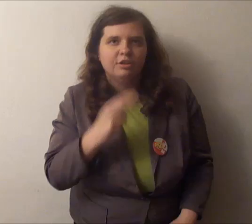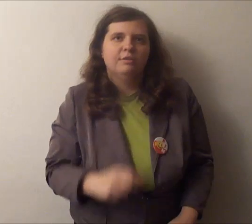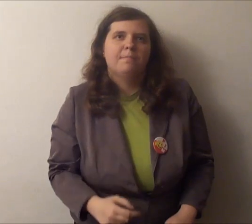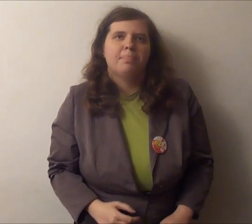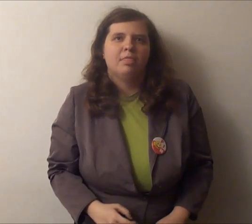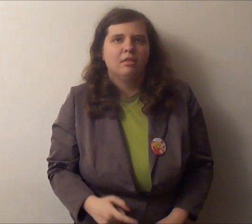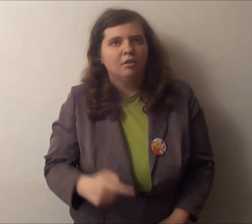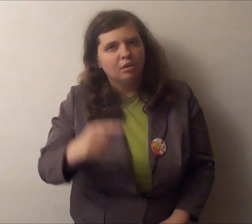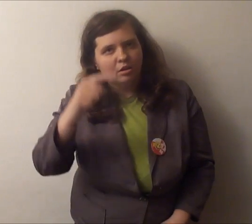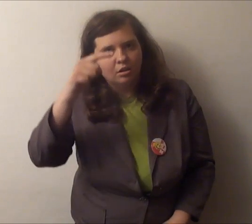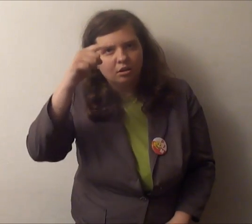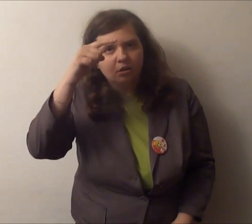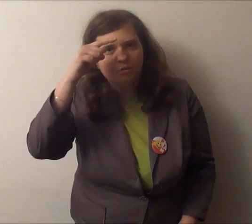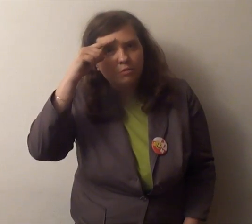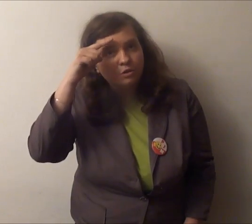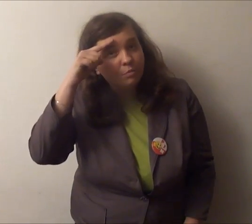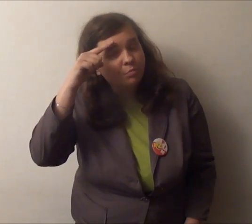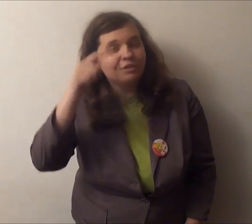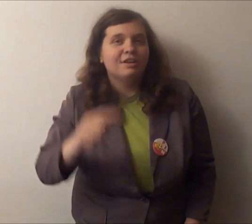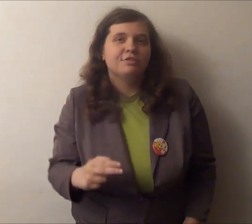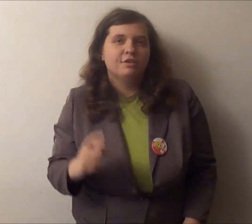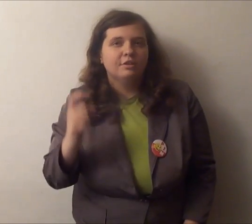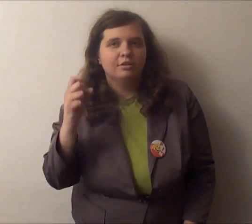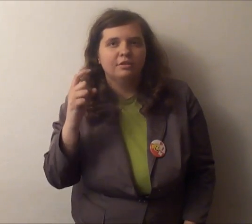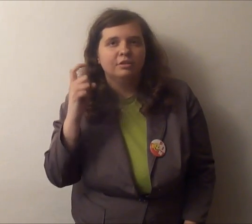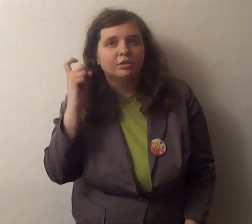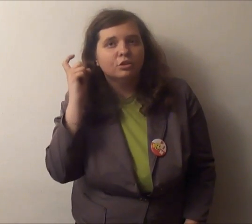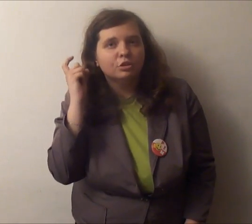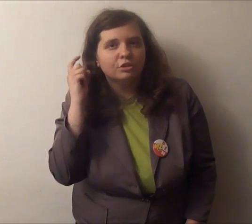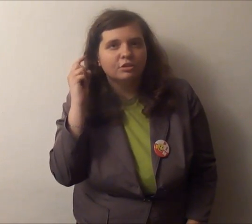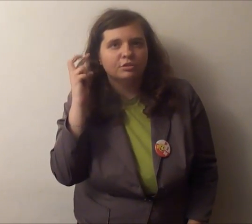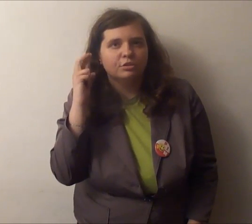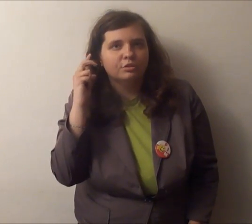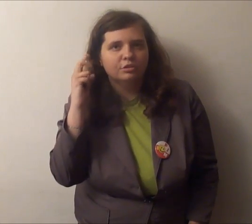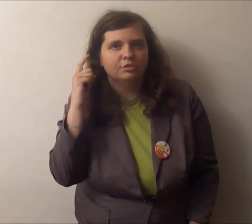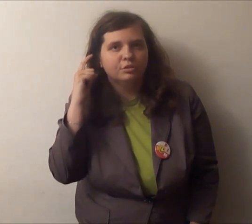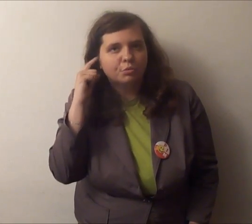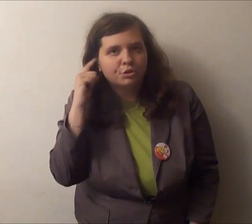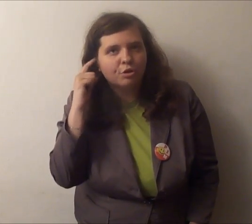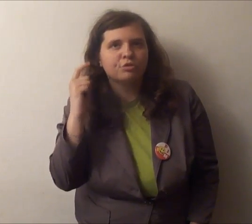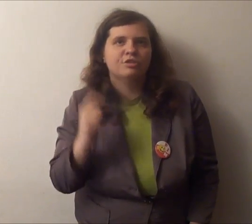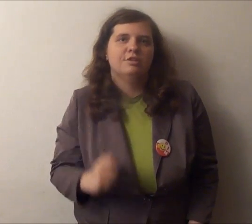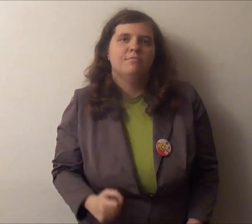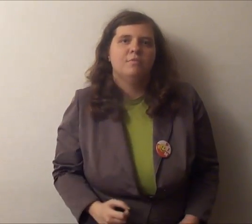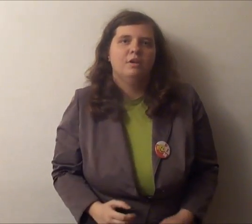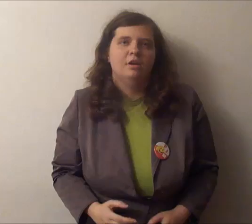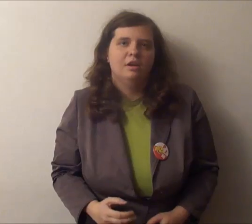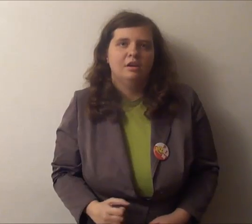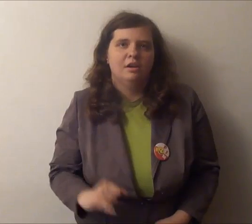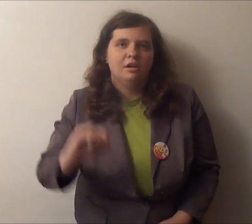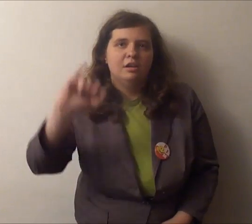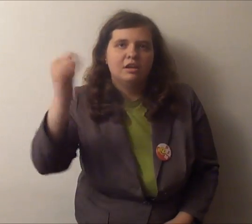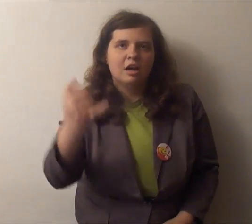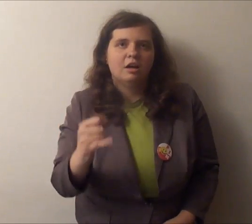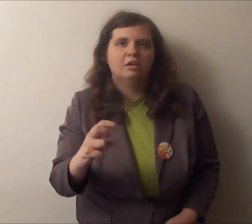przypominacie słyszącym, jak